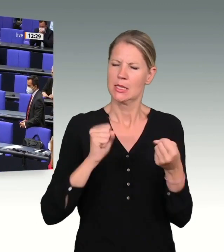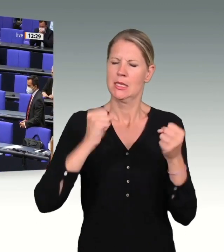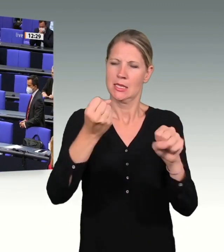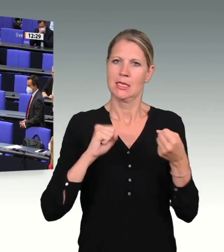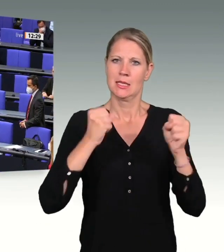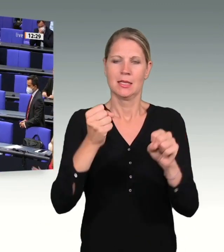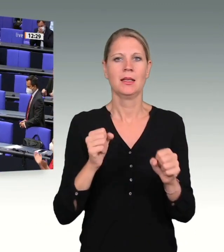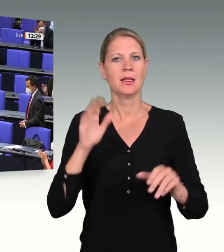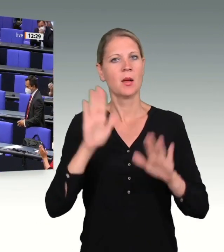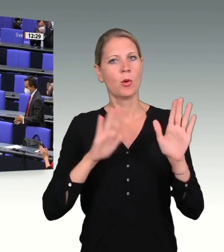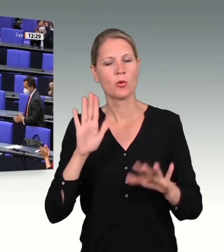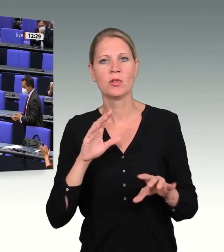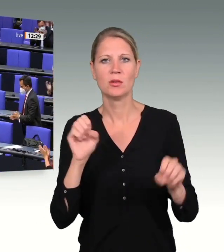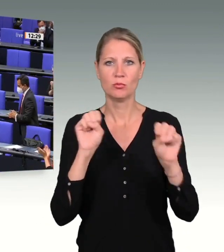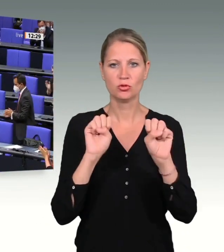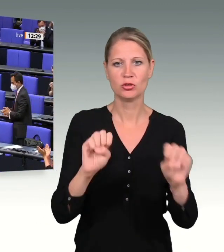Fritz Felgentreu.